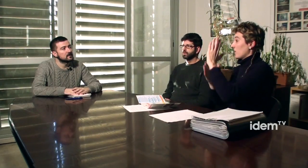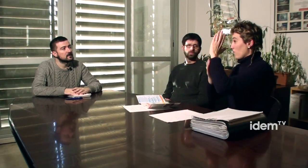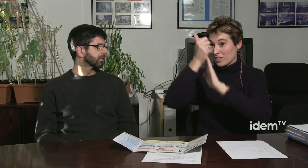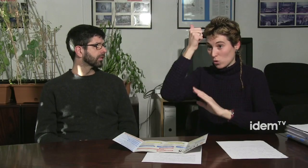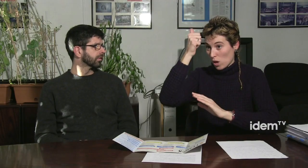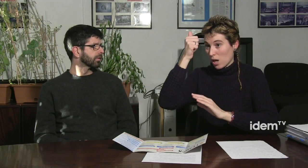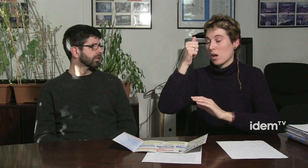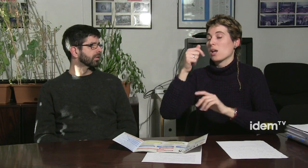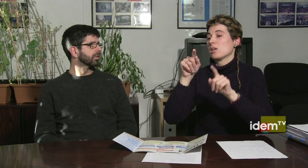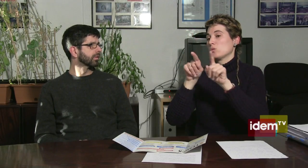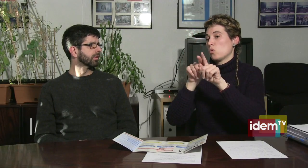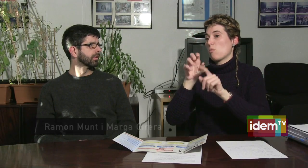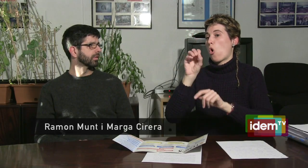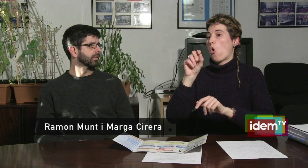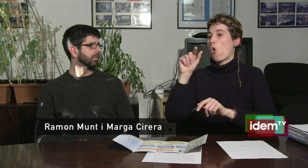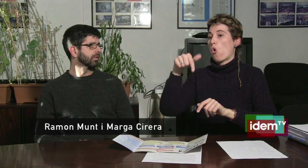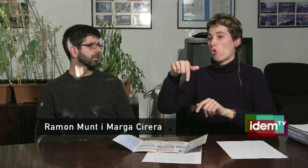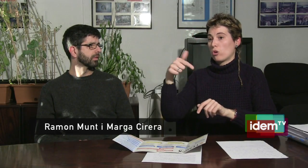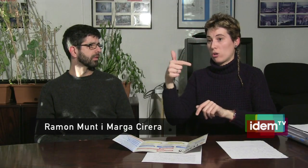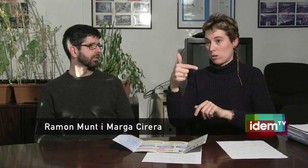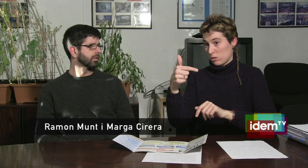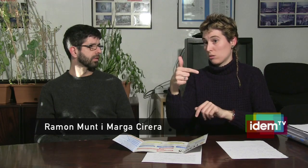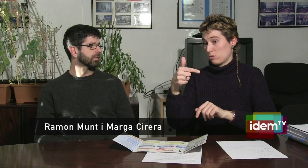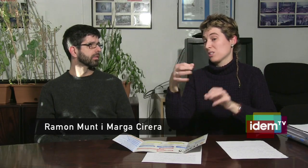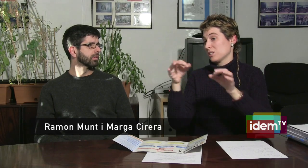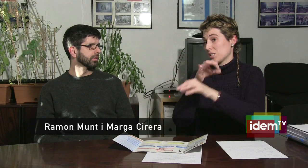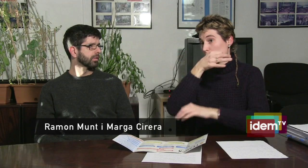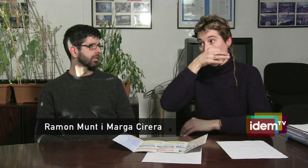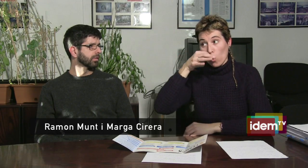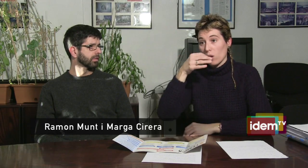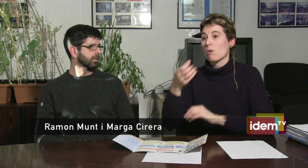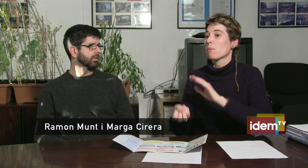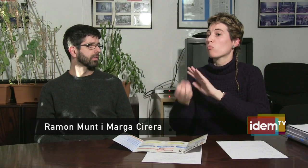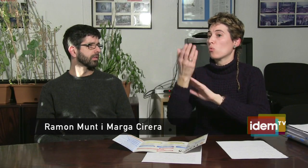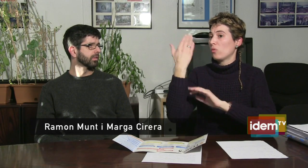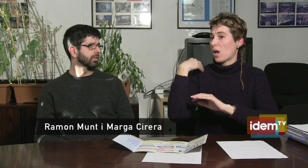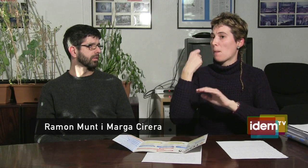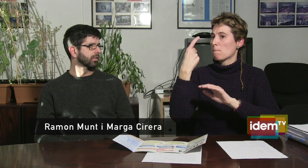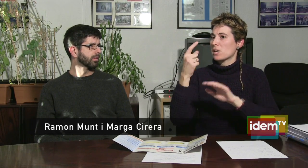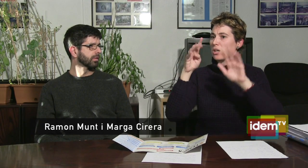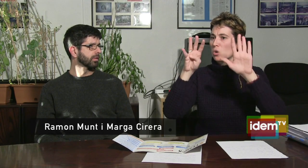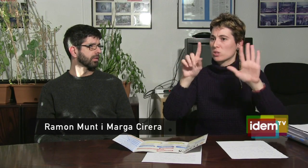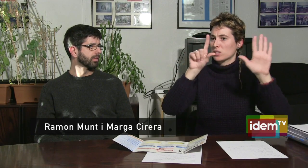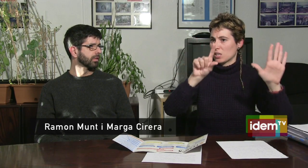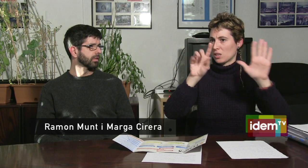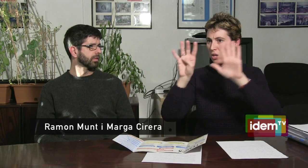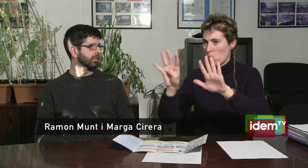Bé, la Federació de Persones Sordes de Catalunya, FESOCA és una ONG sense ànim de lucre que es va crear el